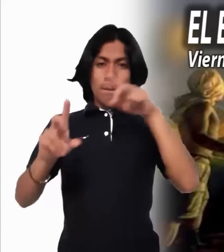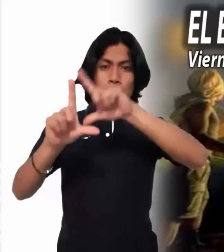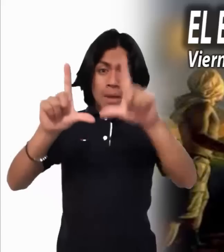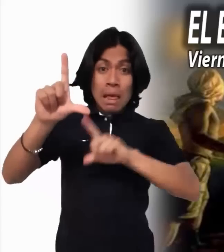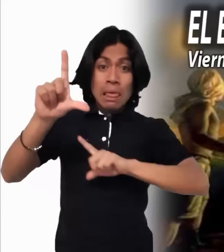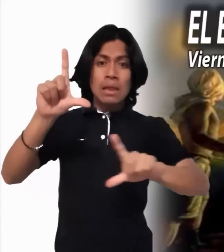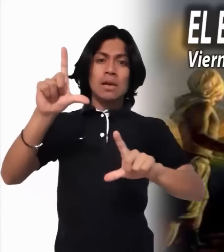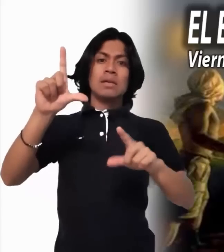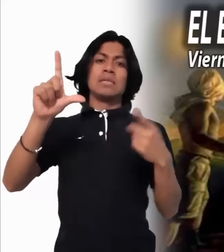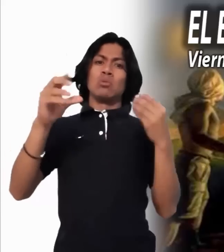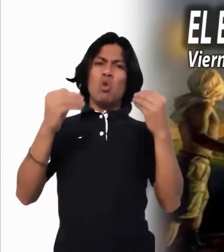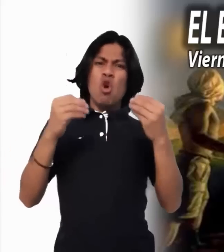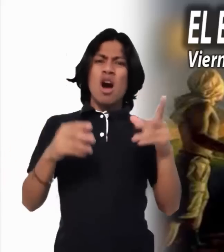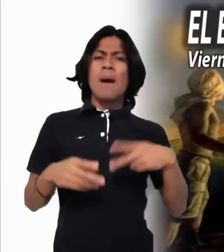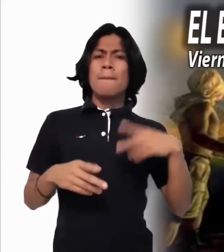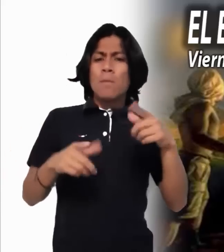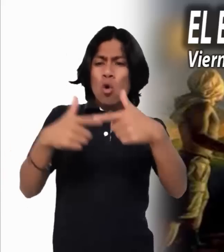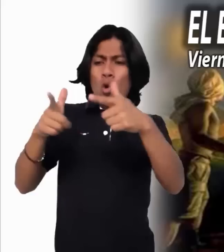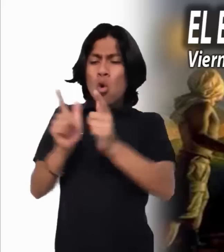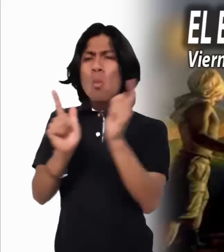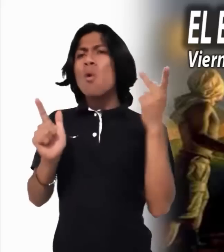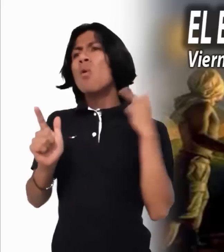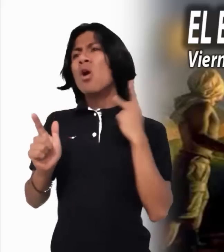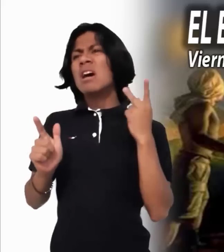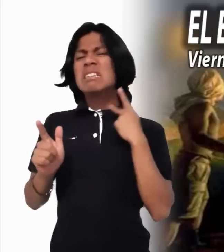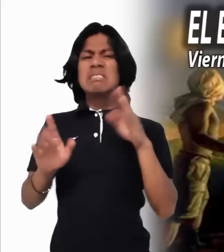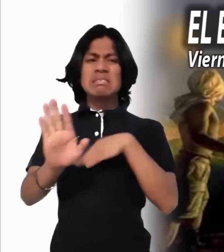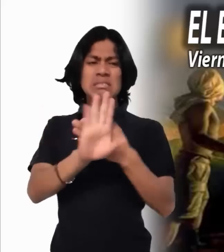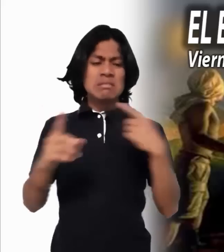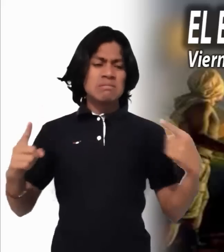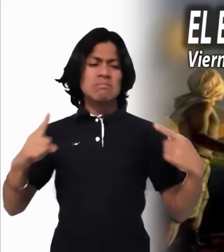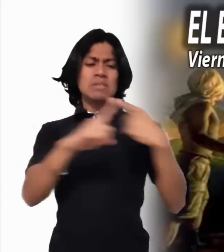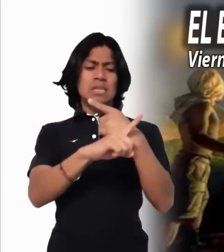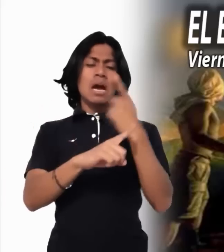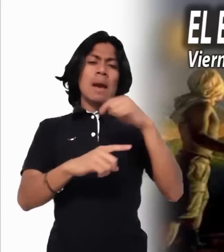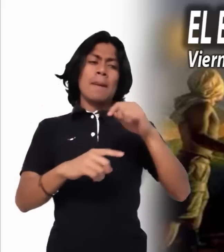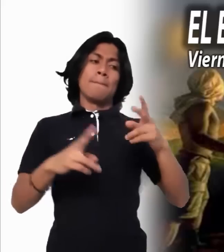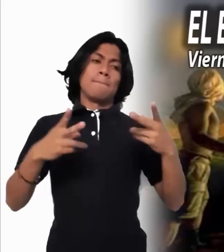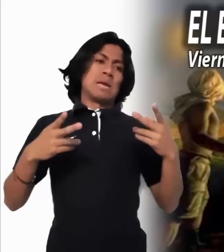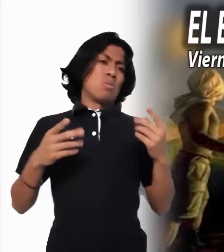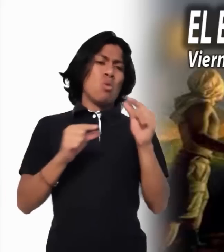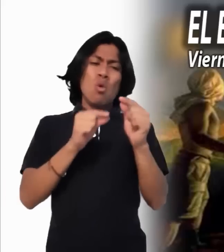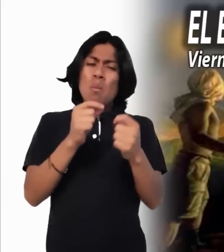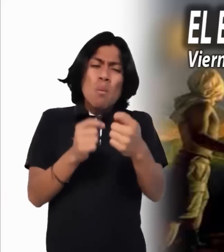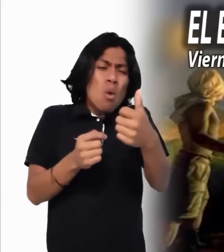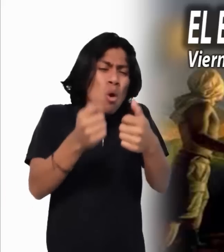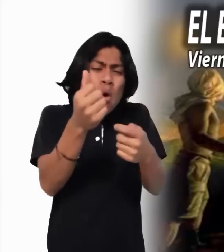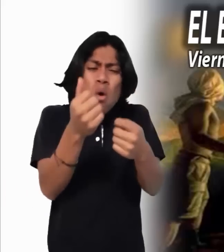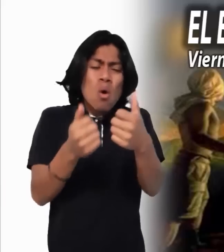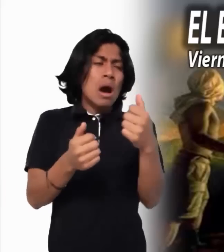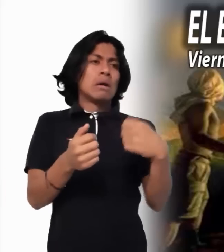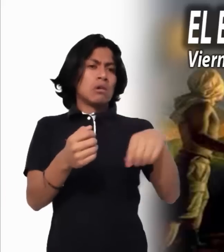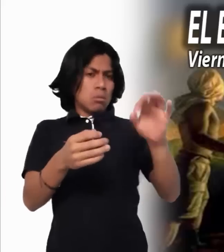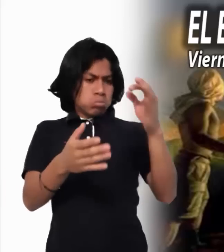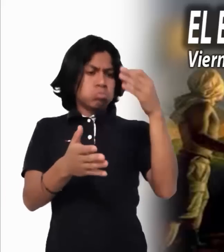y pocas las aportaciones y compromisos. Esto sucede también en los grupos